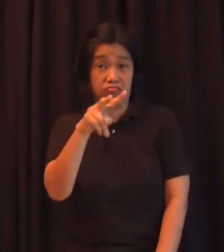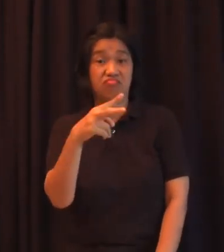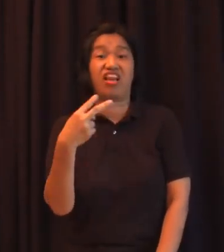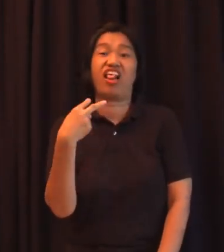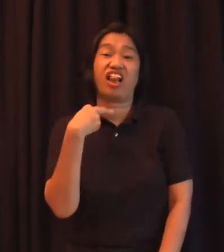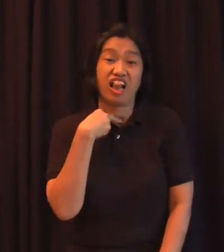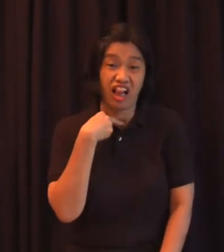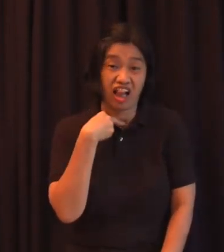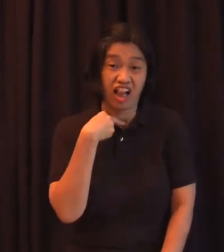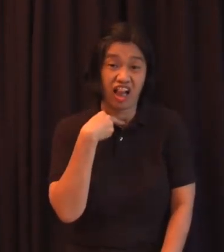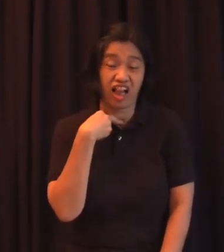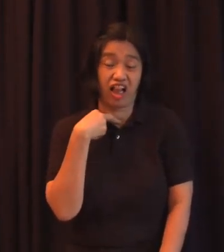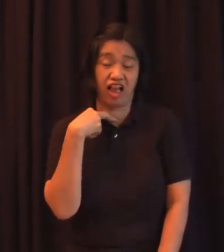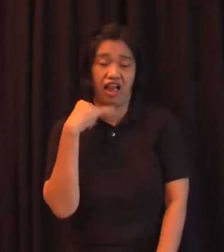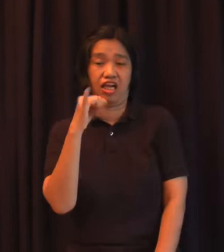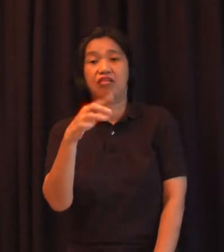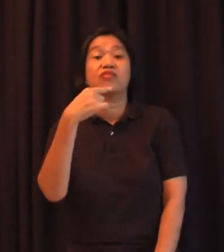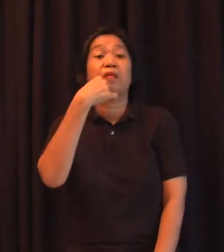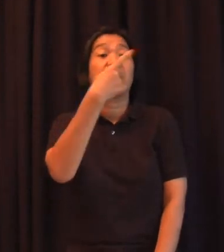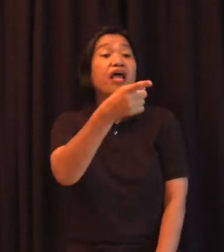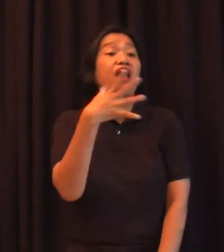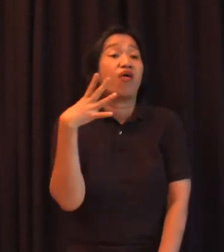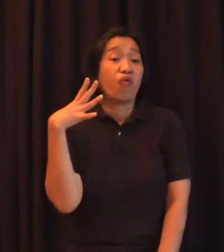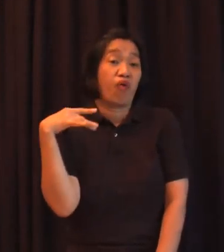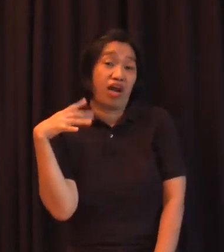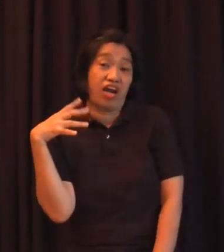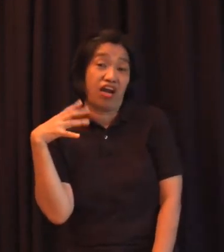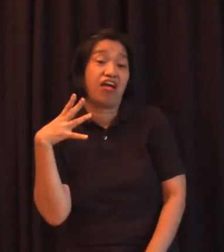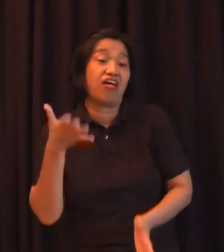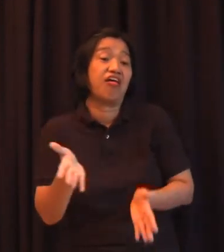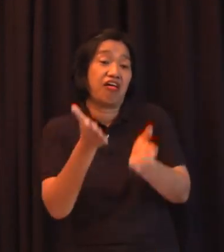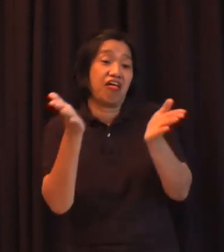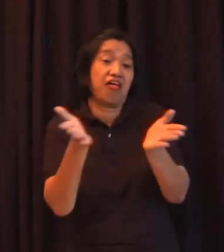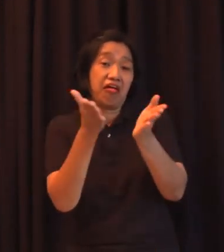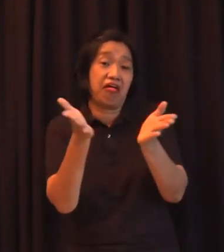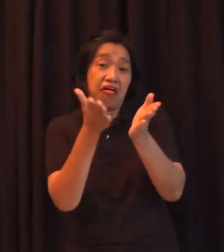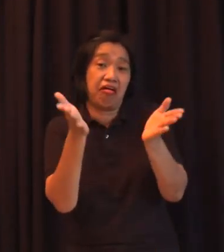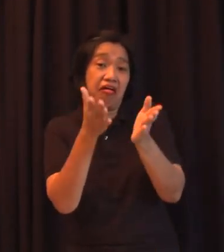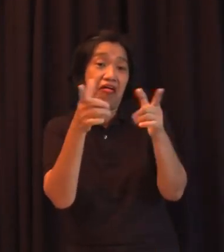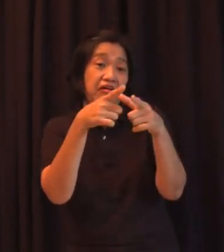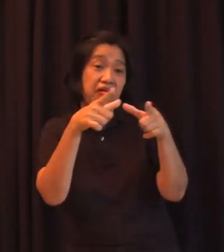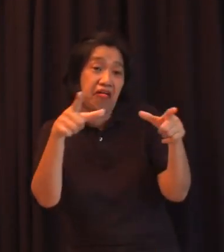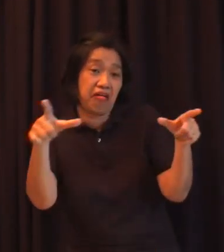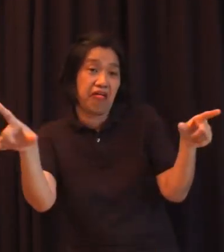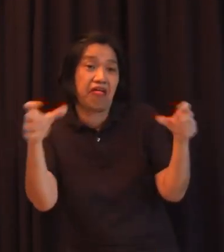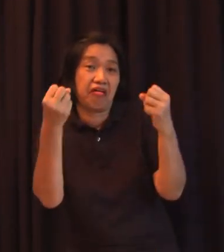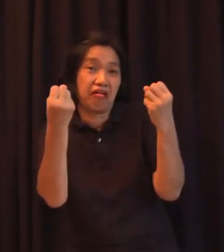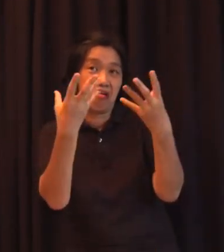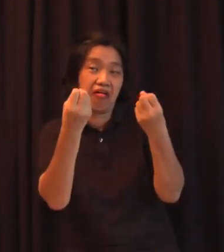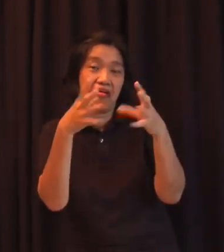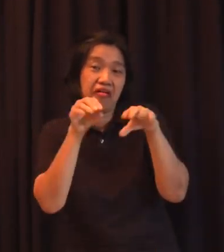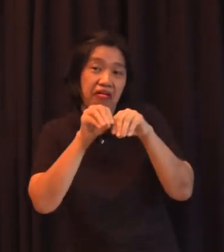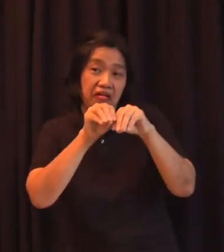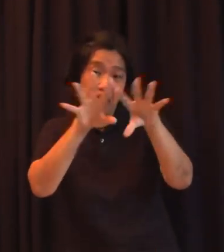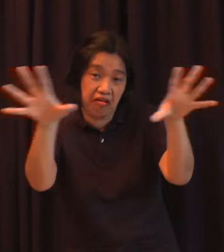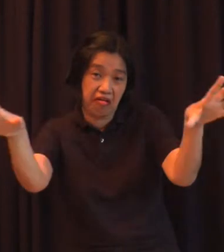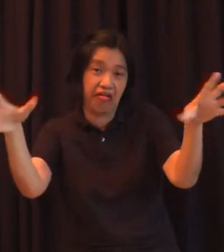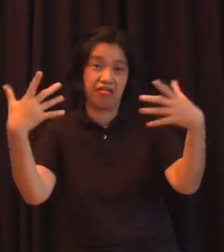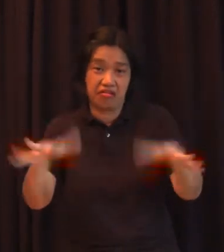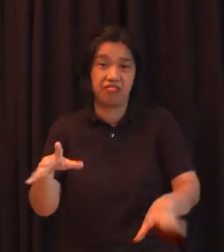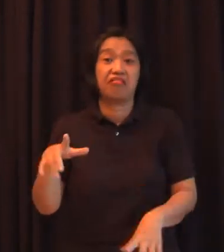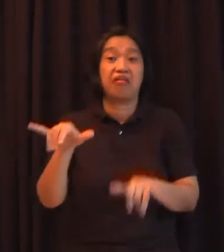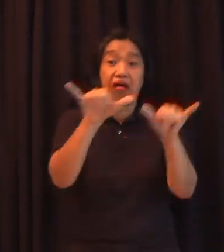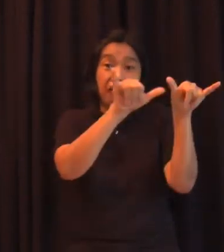hayaan mo muna lumaganap ng ustoy ang wika na yan at pag malaganap na malaganap na sakana din na standard dahil muli